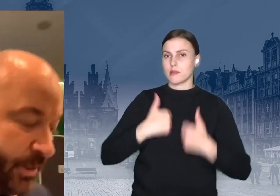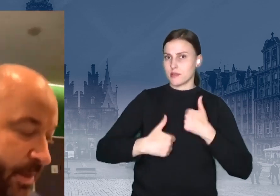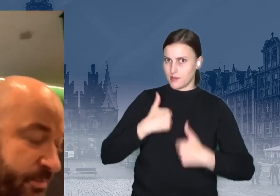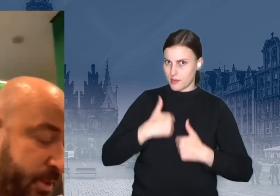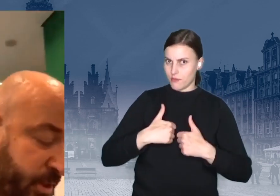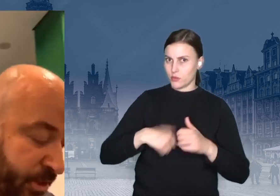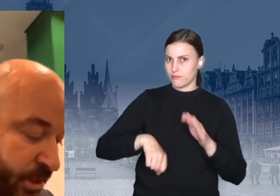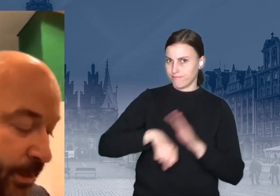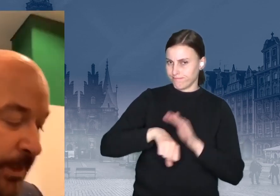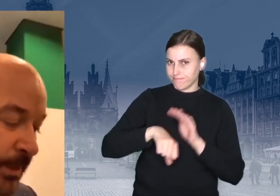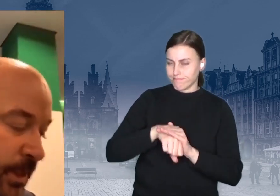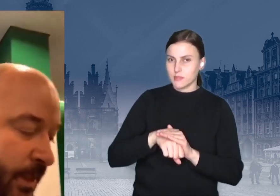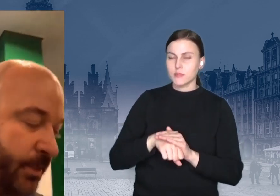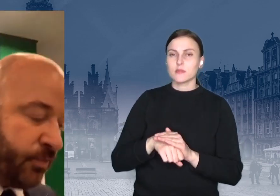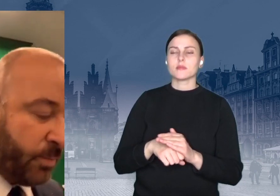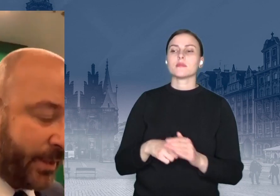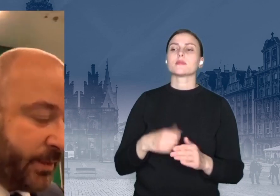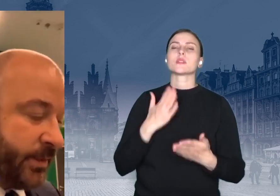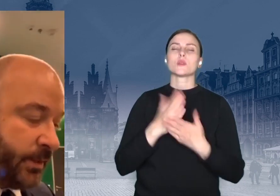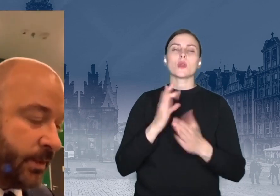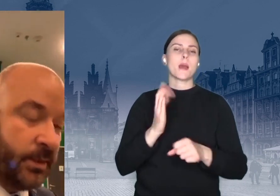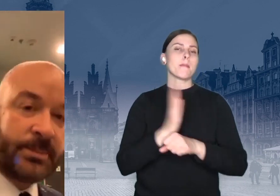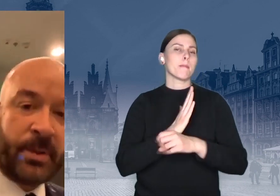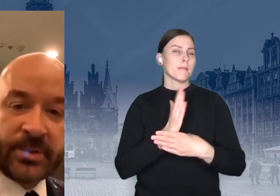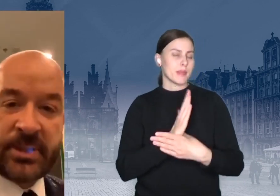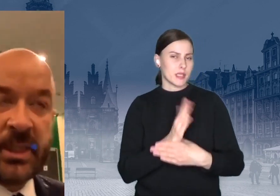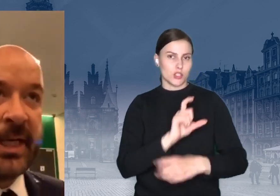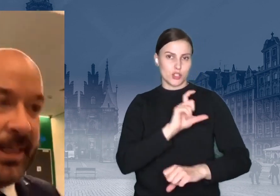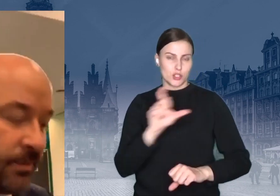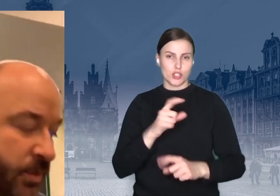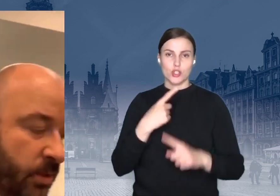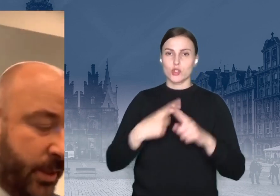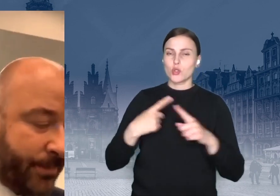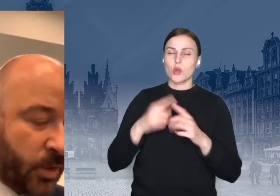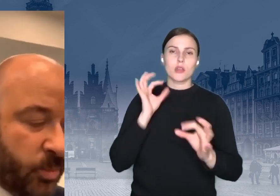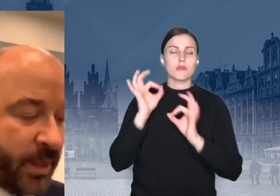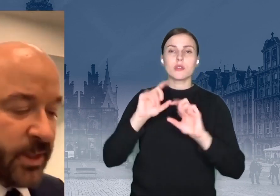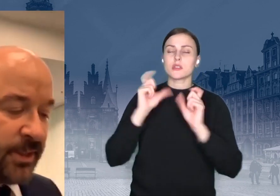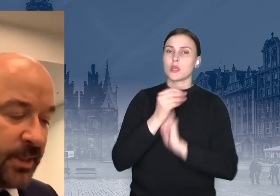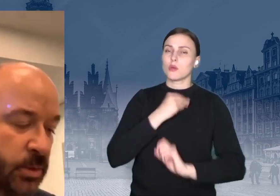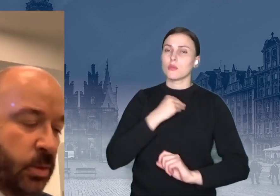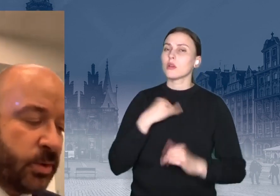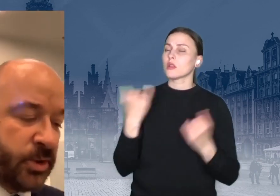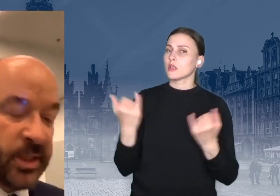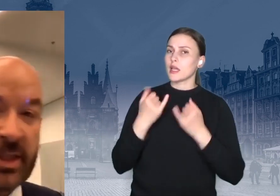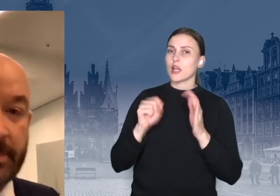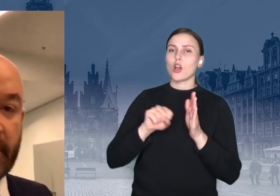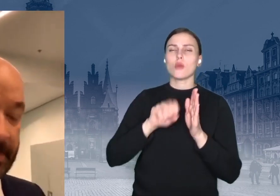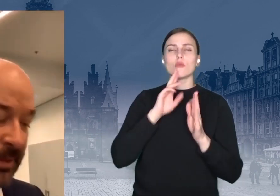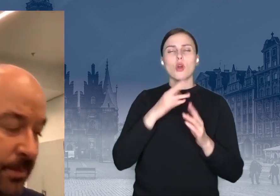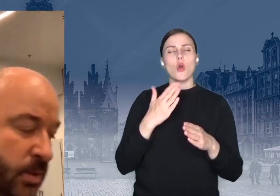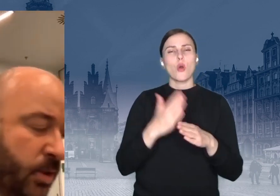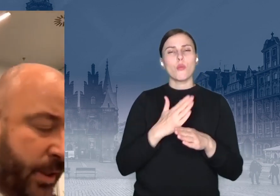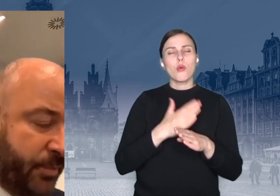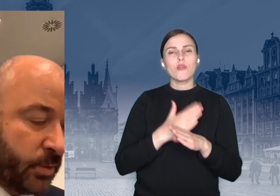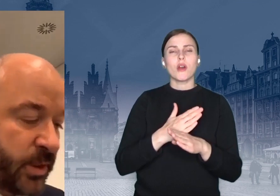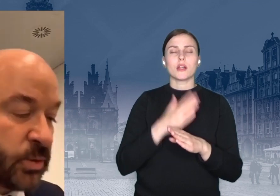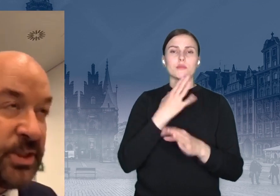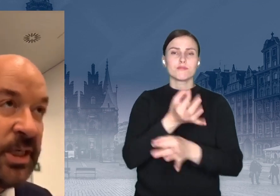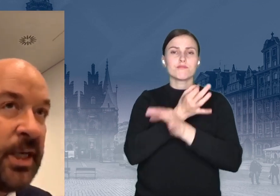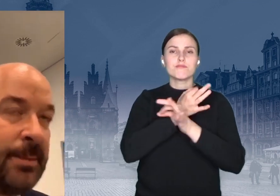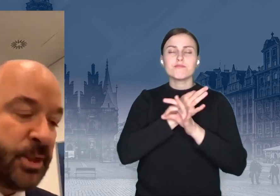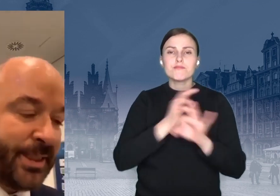przekonacie, gdzie idziemy. A w międzyczasie kilka informacji z Polski. Jak wygląda odmrażanie rynku lotniczego po pandemii